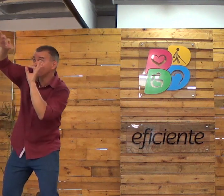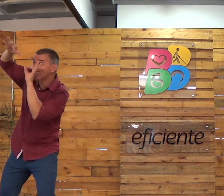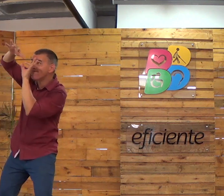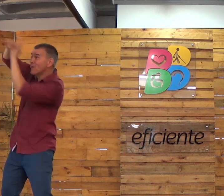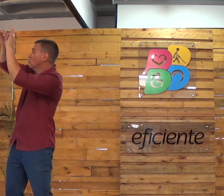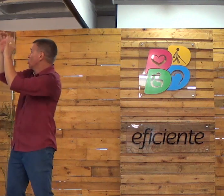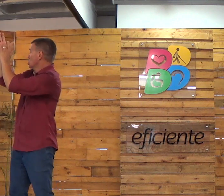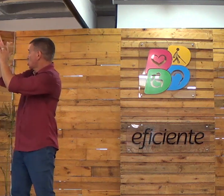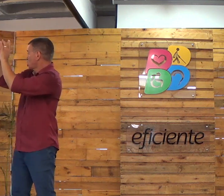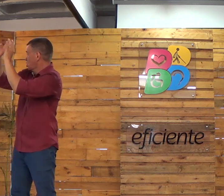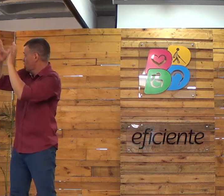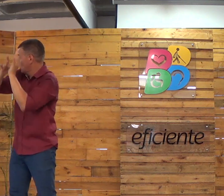unidos com Cristo?